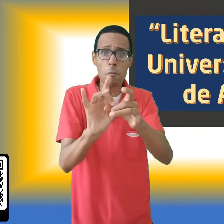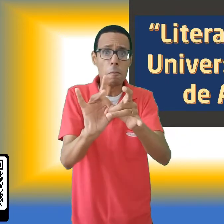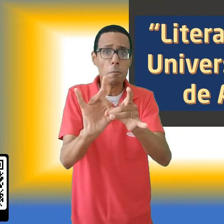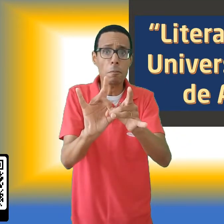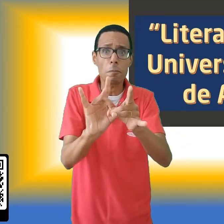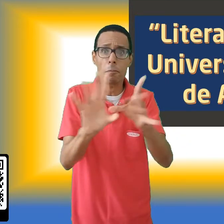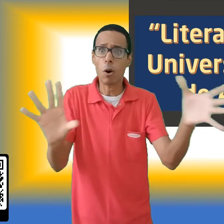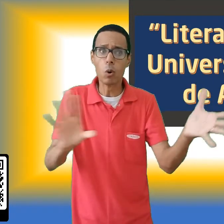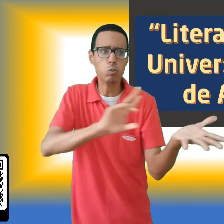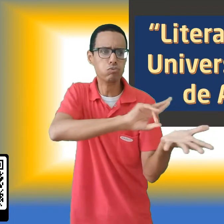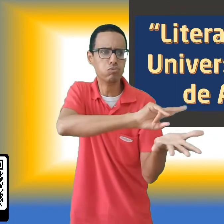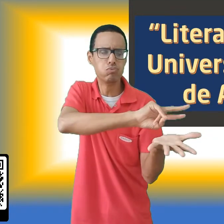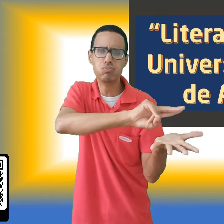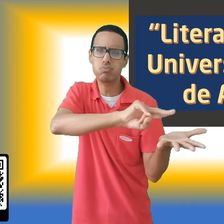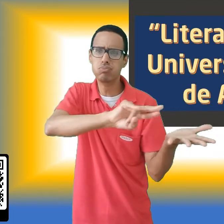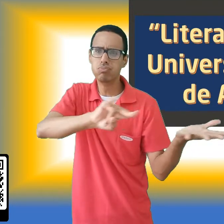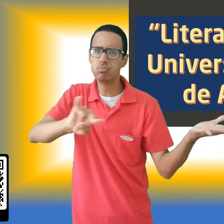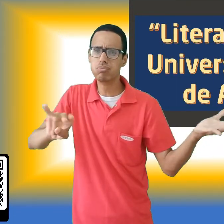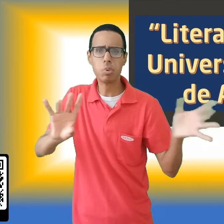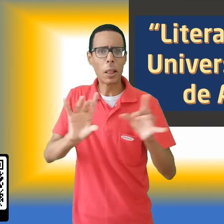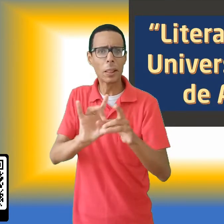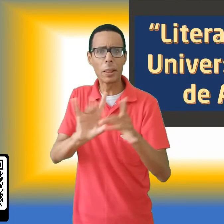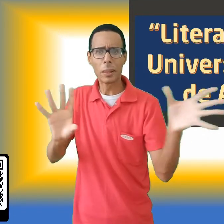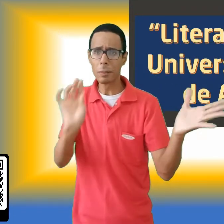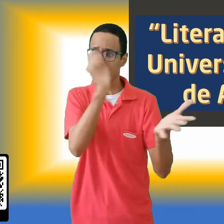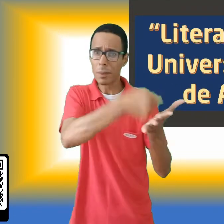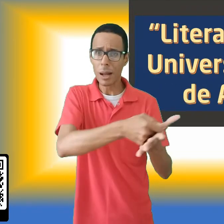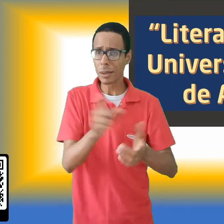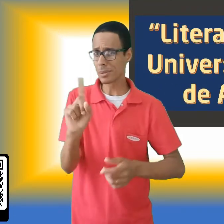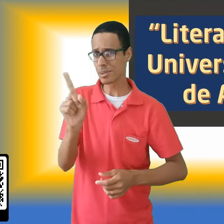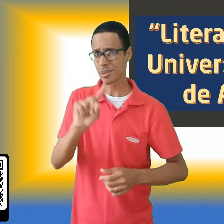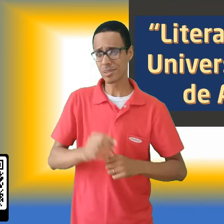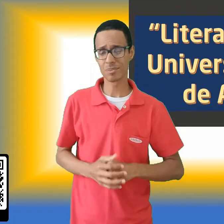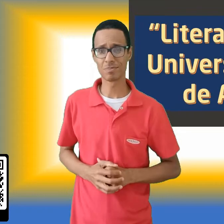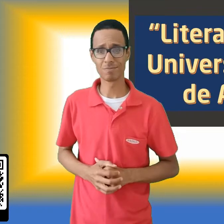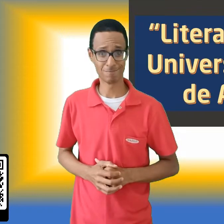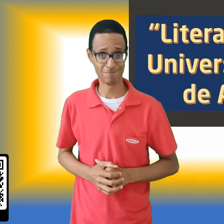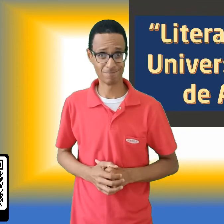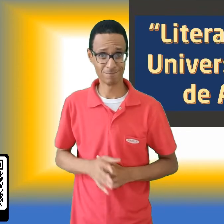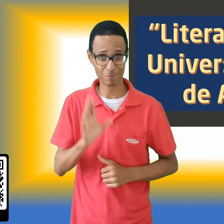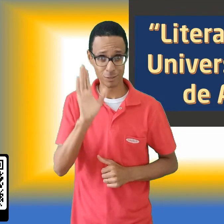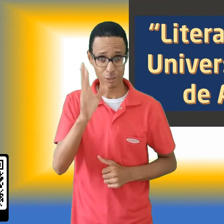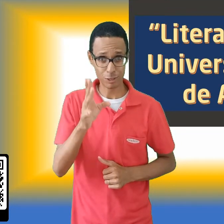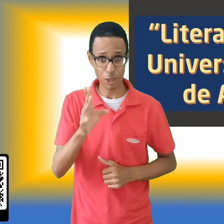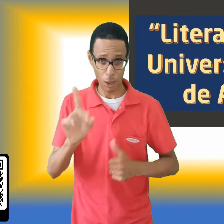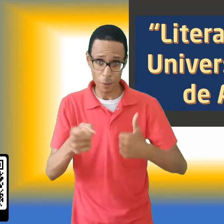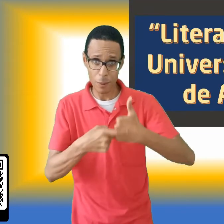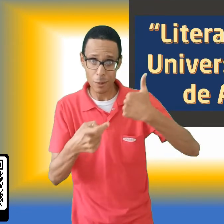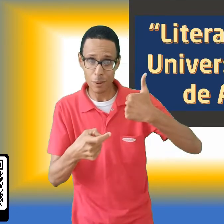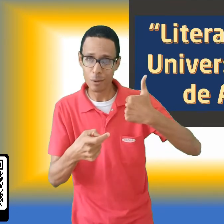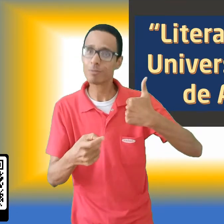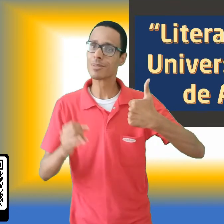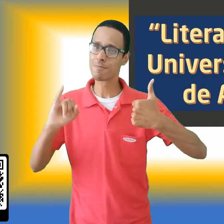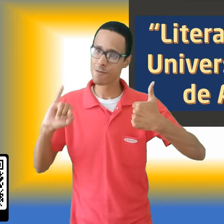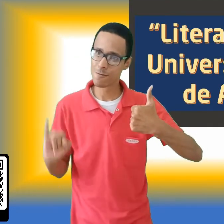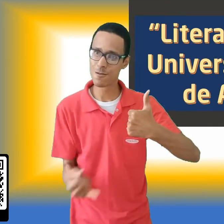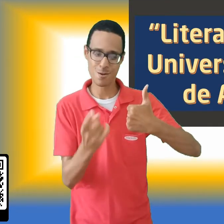muitas delas, há títulos disponíveis para download gratuito. Se ainda não deixou o seu like,